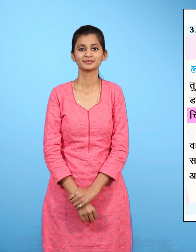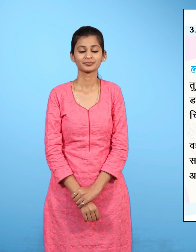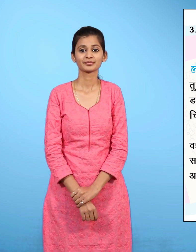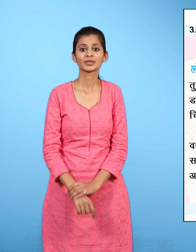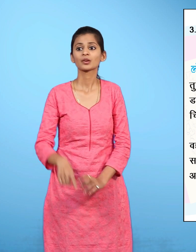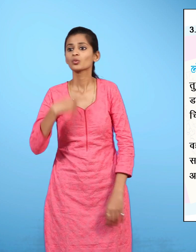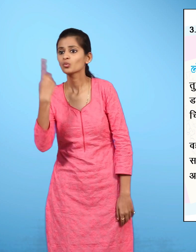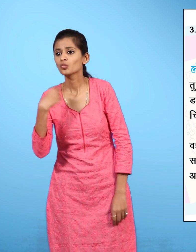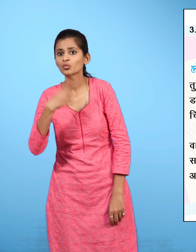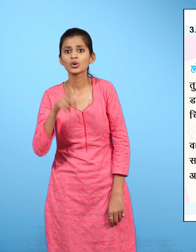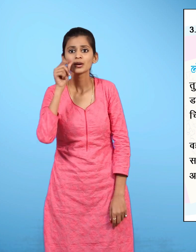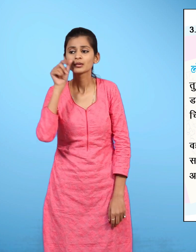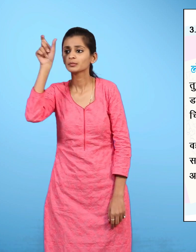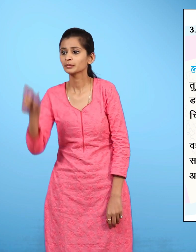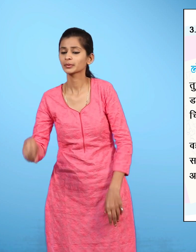अब एक बच्चा डाकिया बने